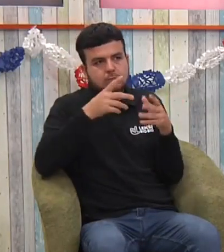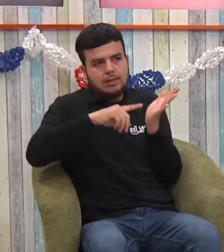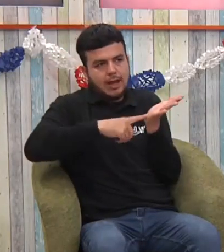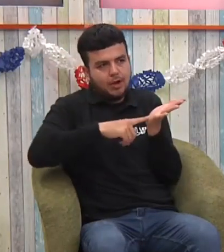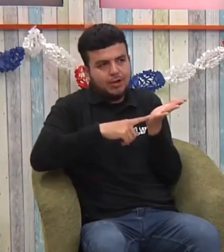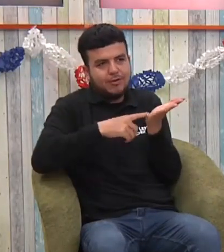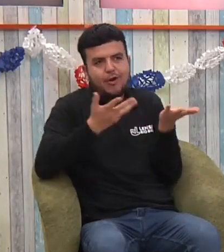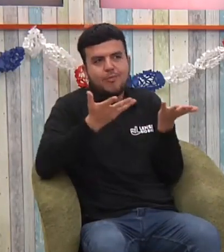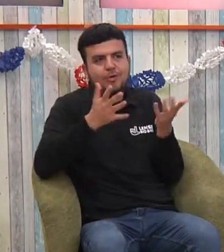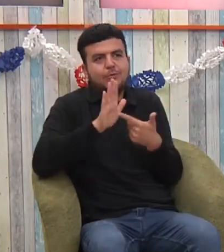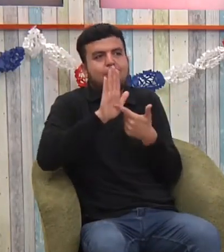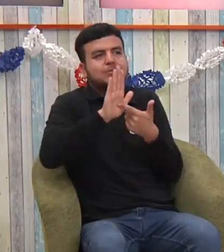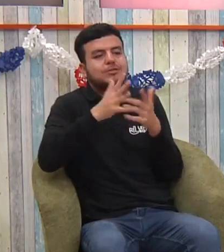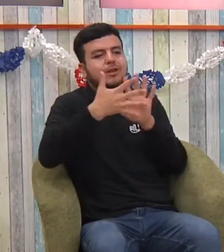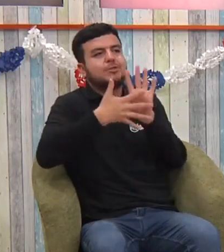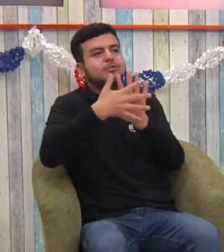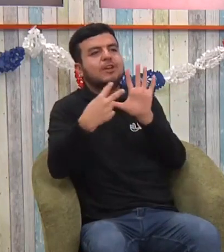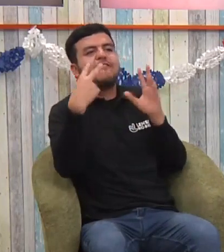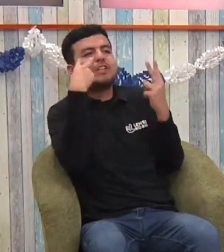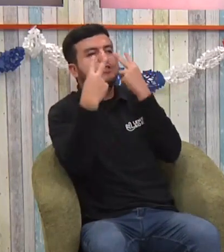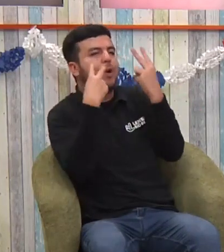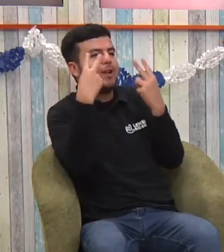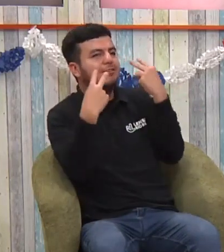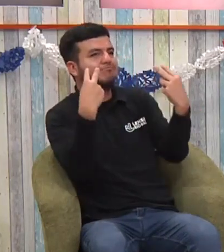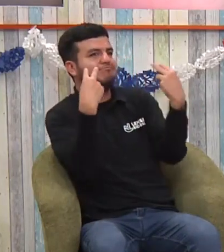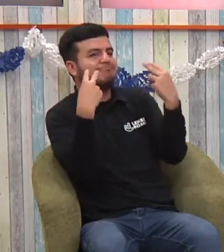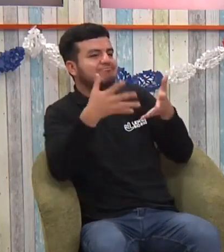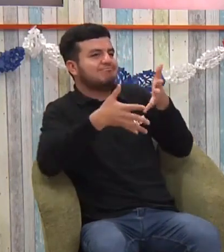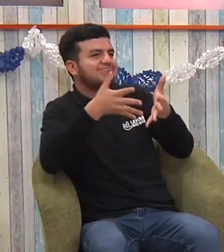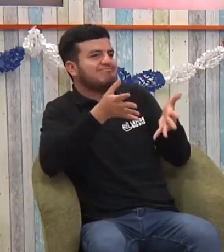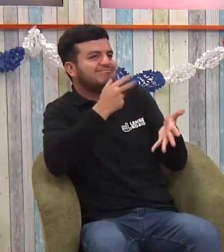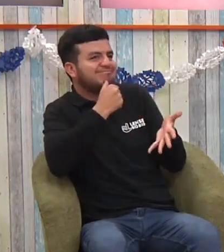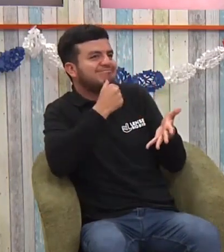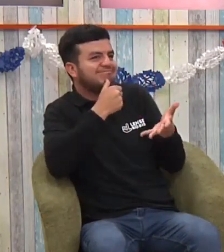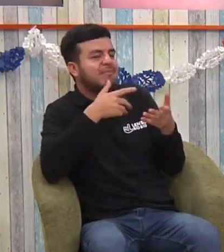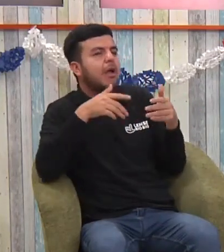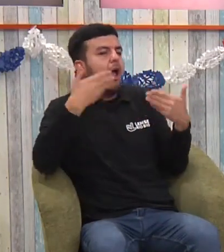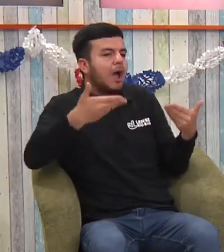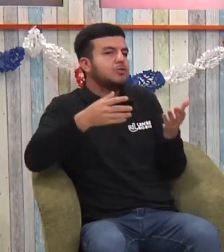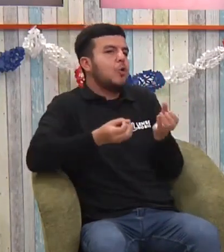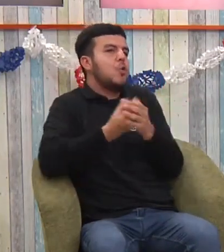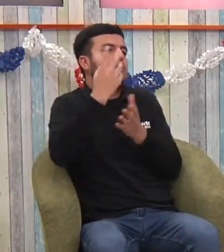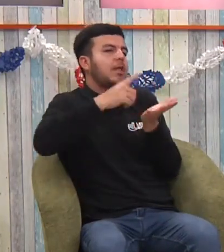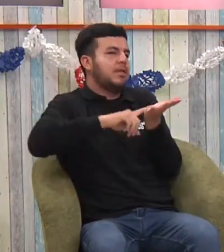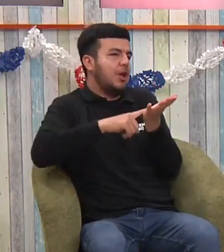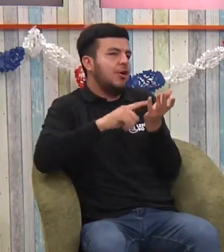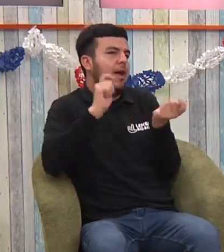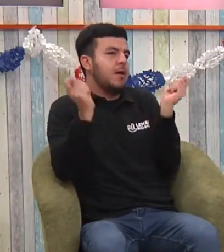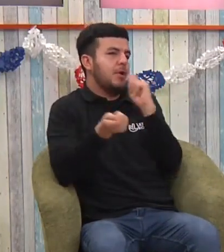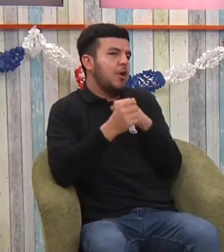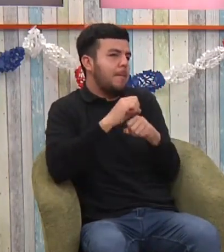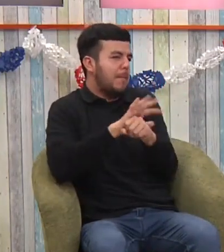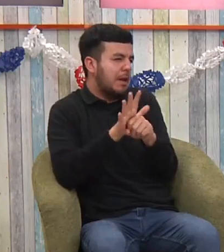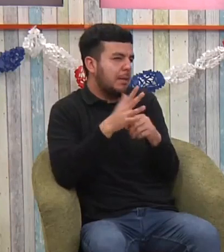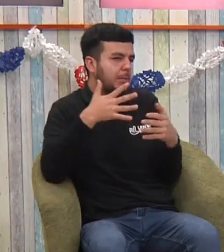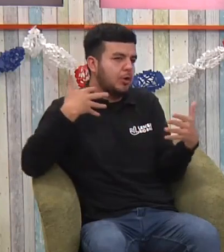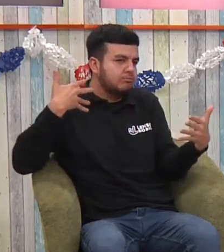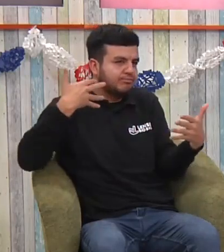Si tú lo piensas, por ejemplo, antes que no había la tecnología, era mucho más difícil eso. Hoy día la tecnología ha ayudado. Hay tecnologías que han permitido,